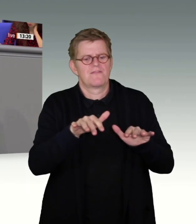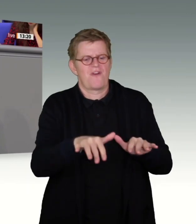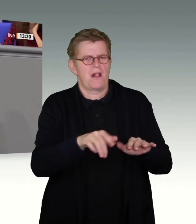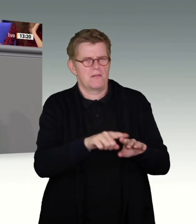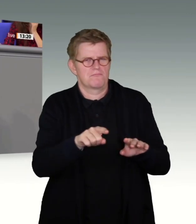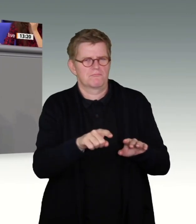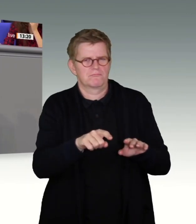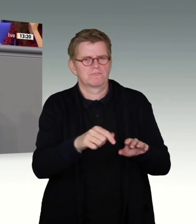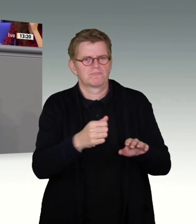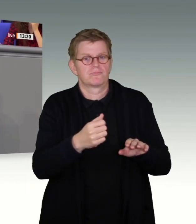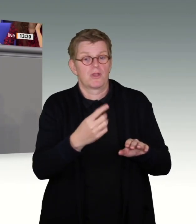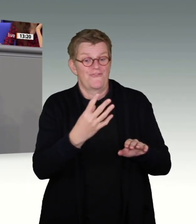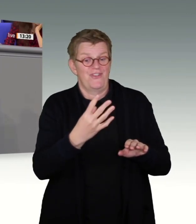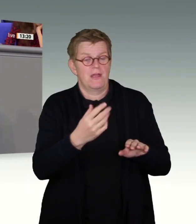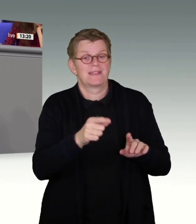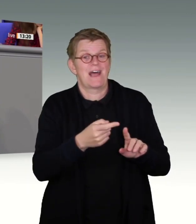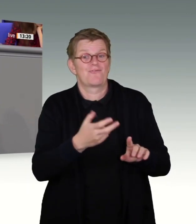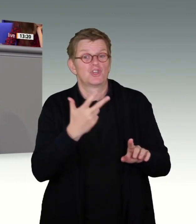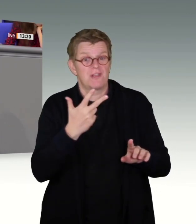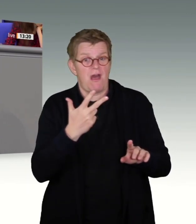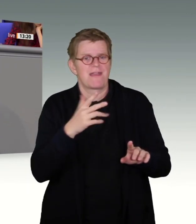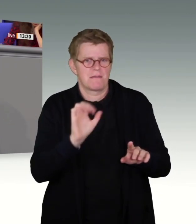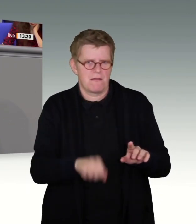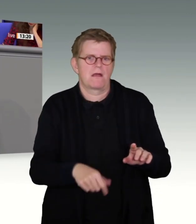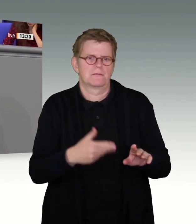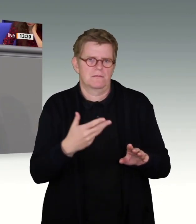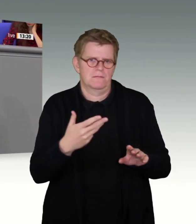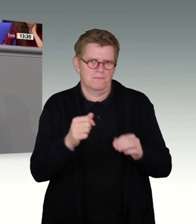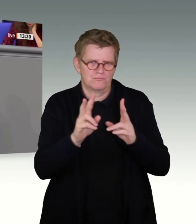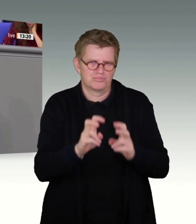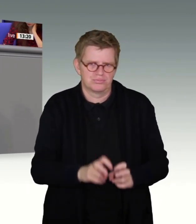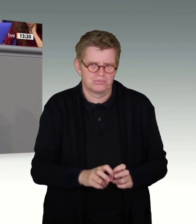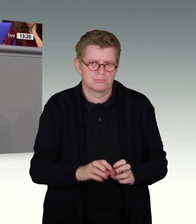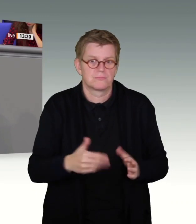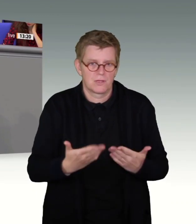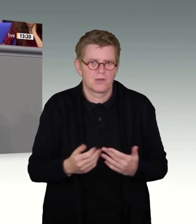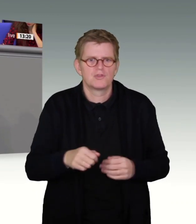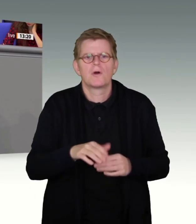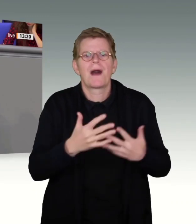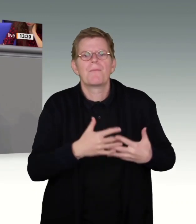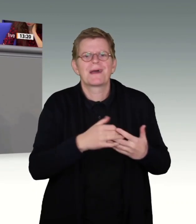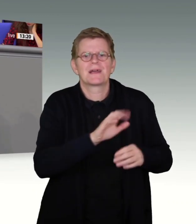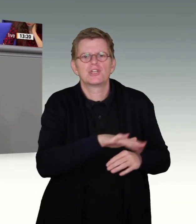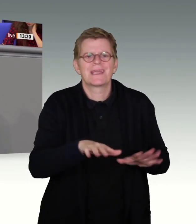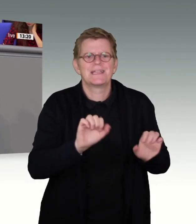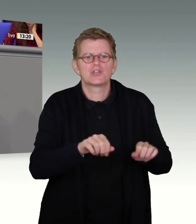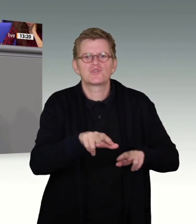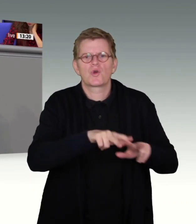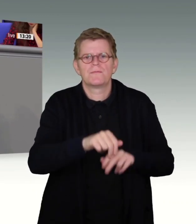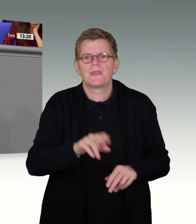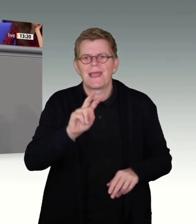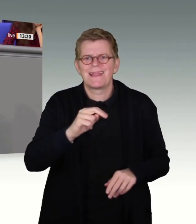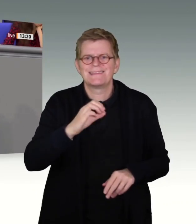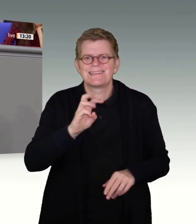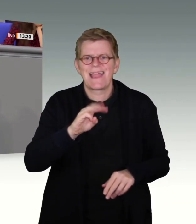Kinderschutzorganisation NCMEC überwacht nahezu sämtliche Netzaktivitäten in dieser Richtung. Von dieser Organisation